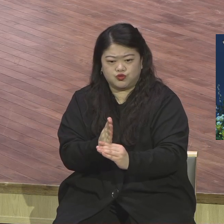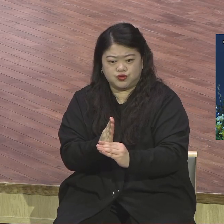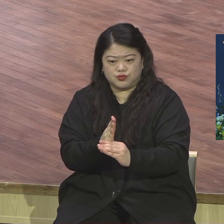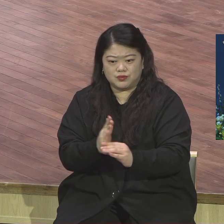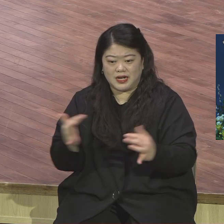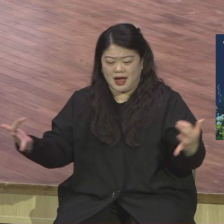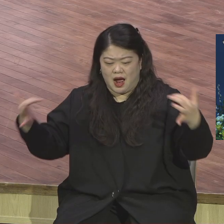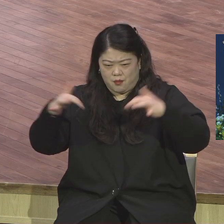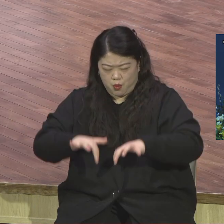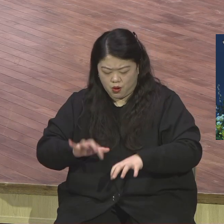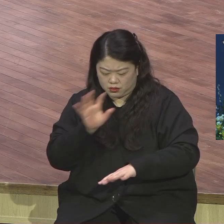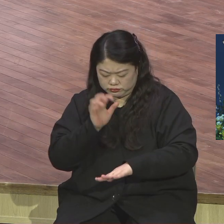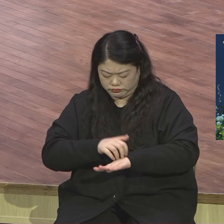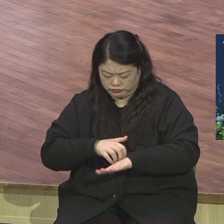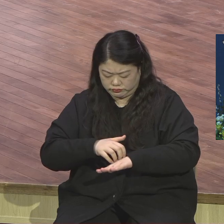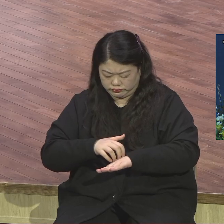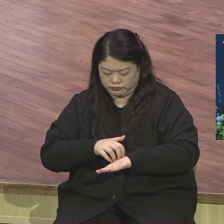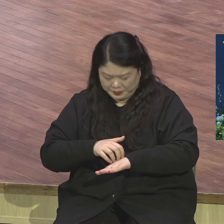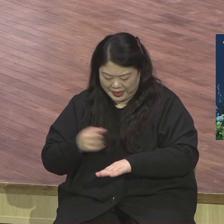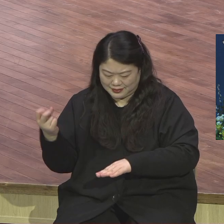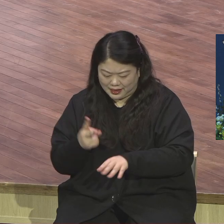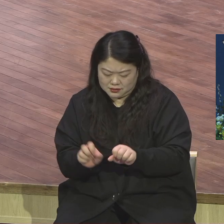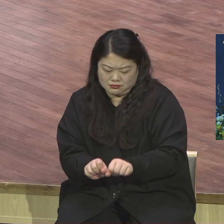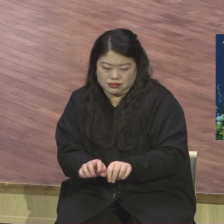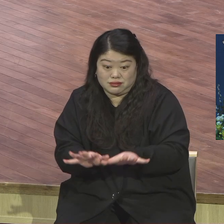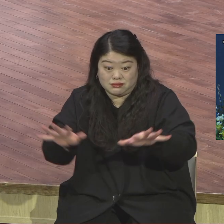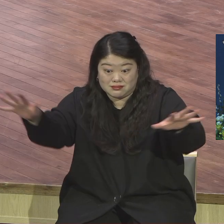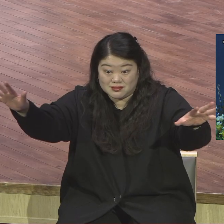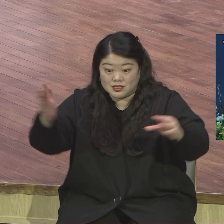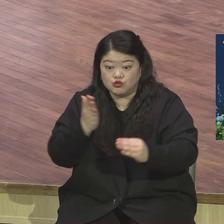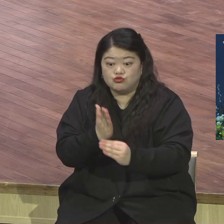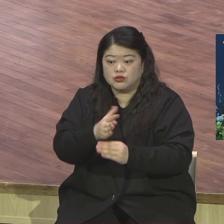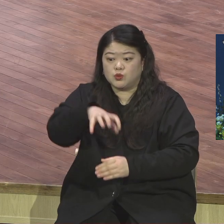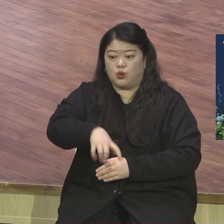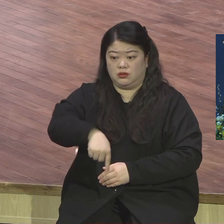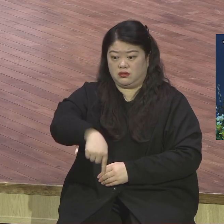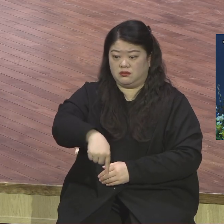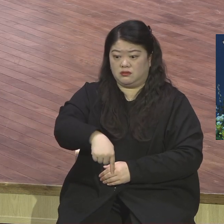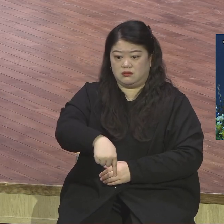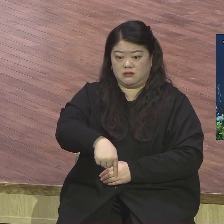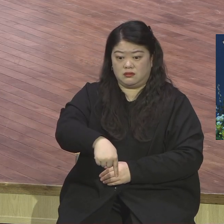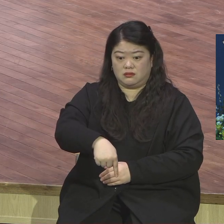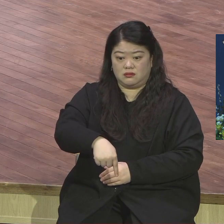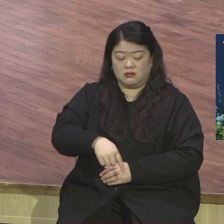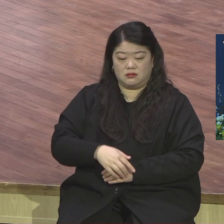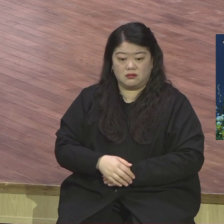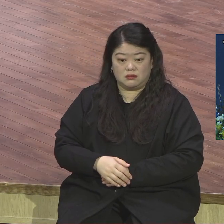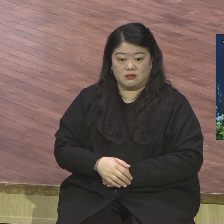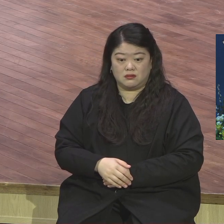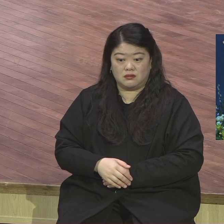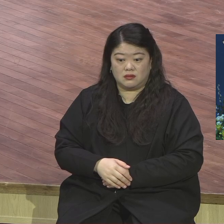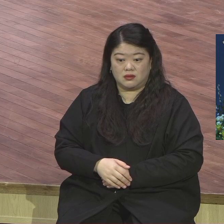하나님 앞에 개척을 하기 전에 내가 왜 여기서 개척을 해야 됩니까? 30분 안에